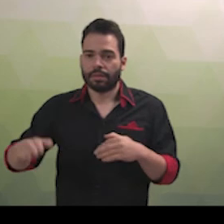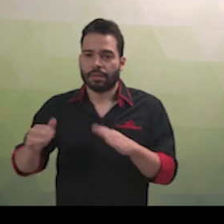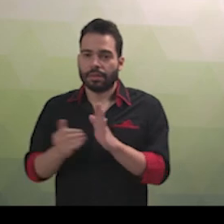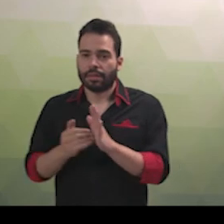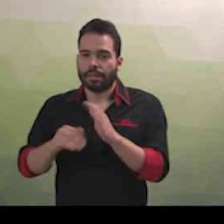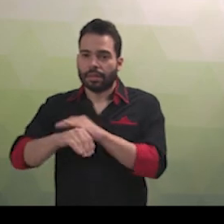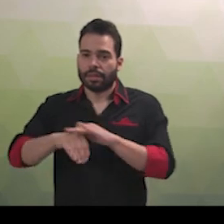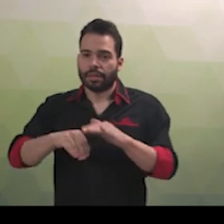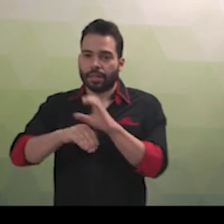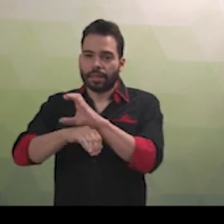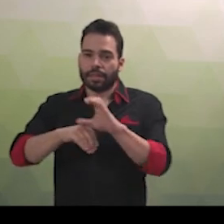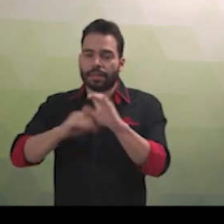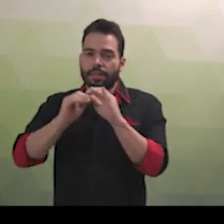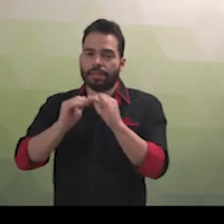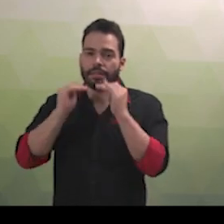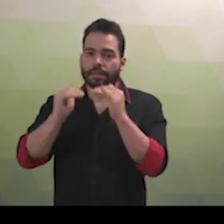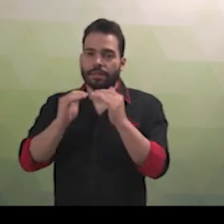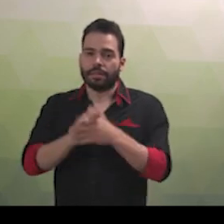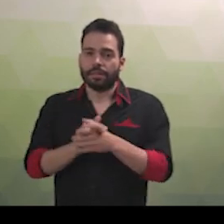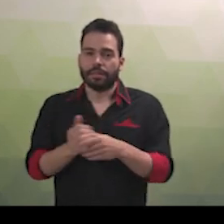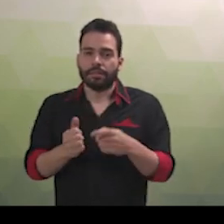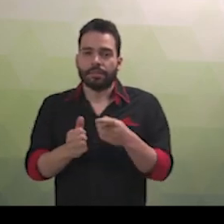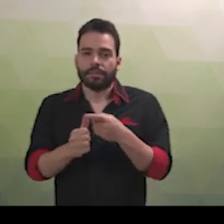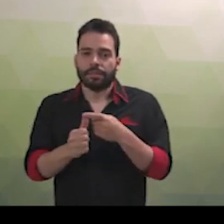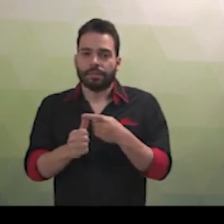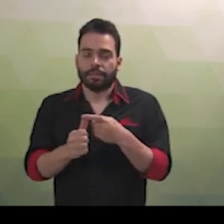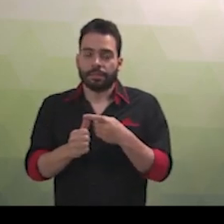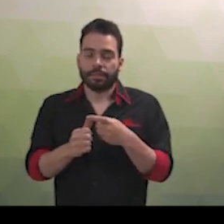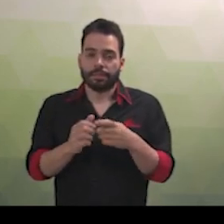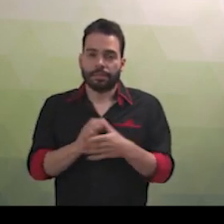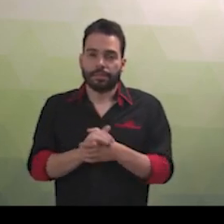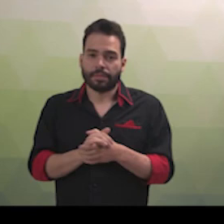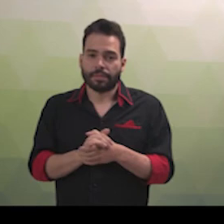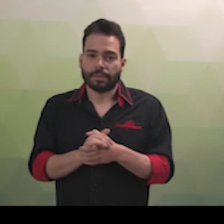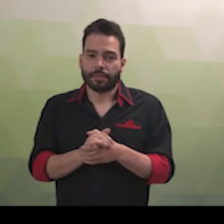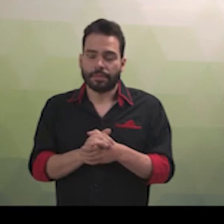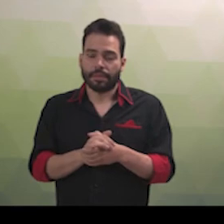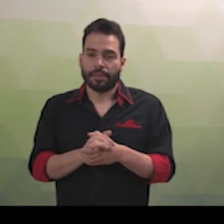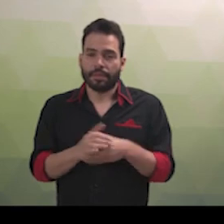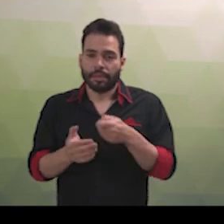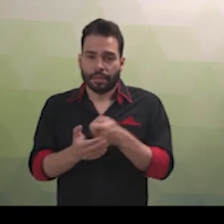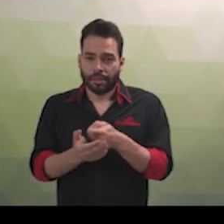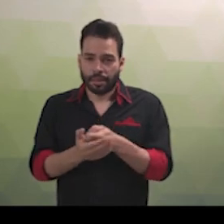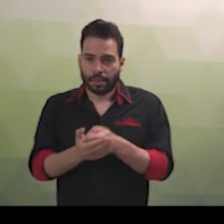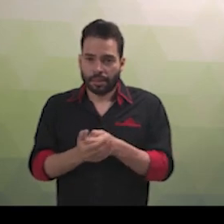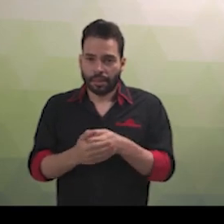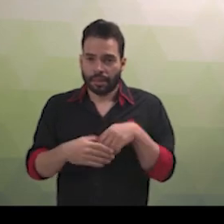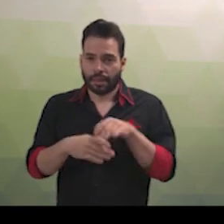educacional especializado e o acesso previsto no CAPUT, as instituições federais de ensino